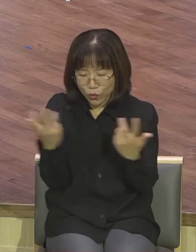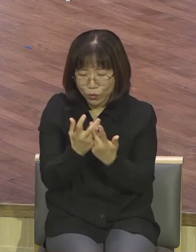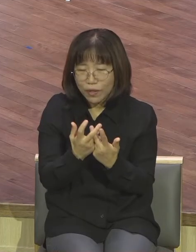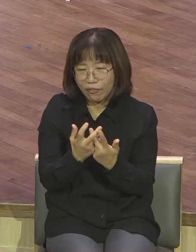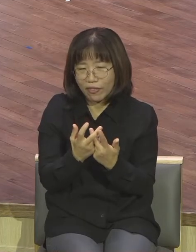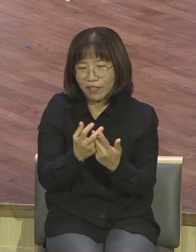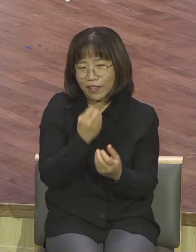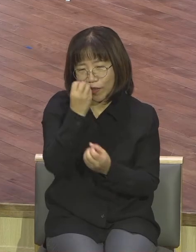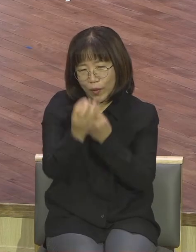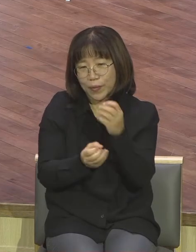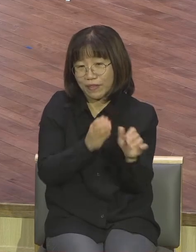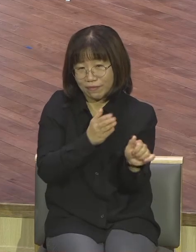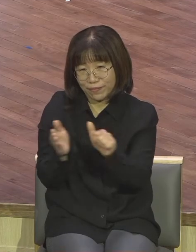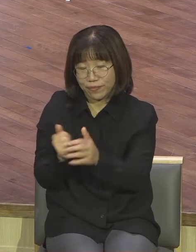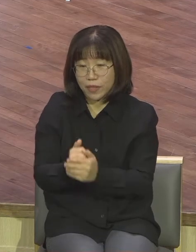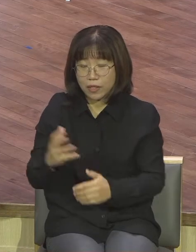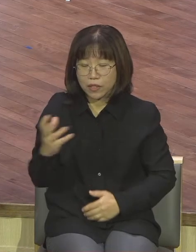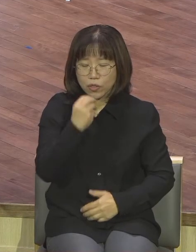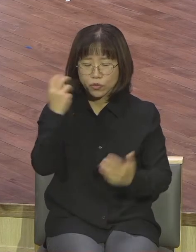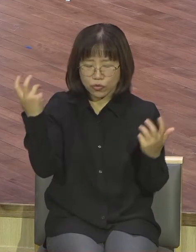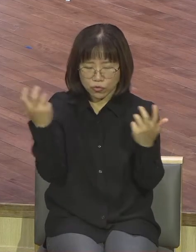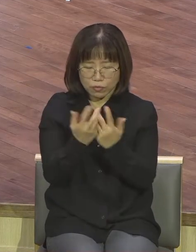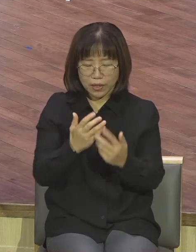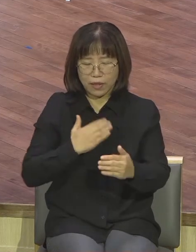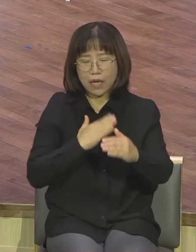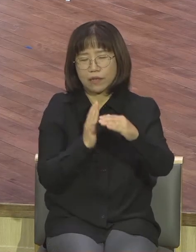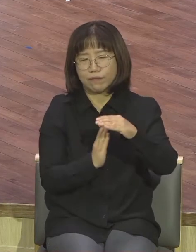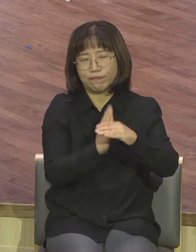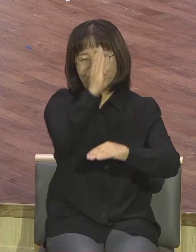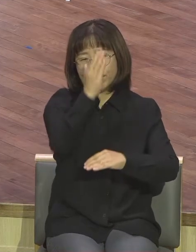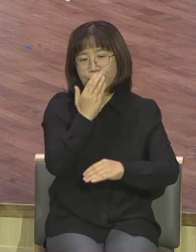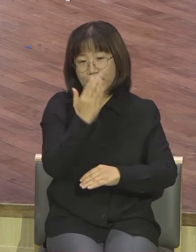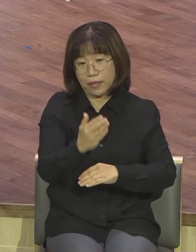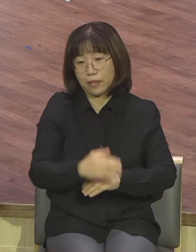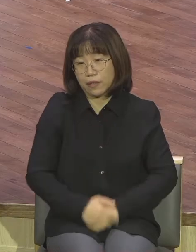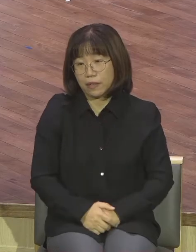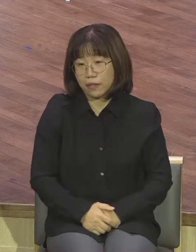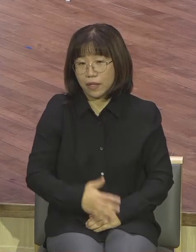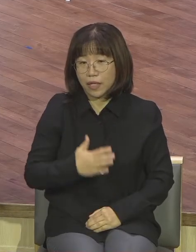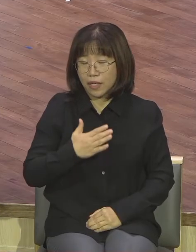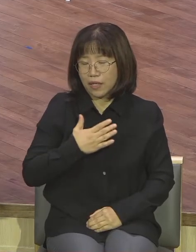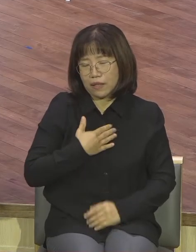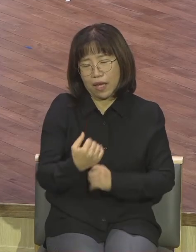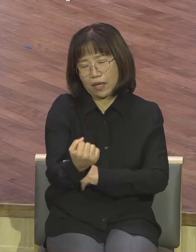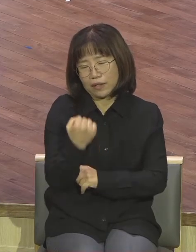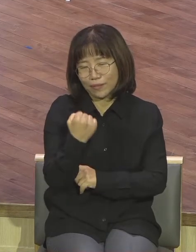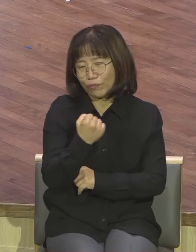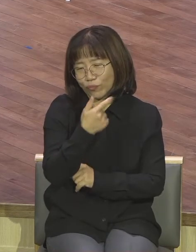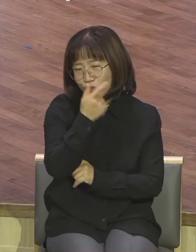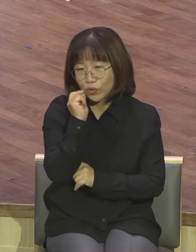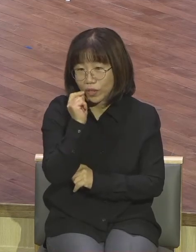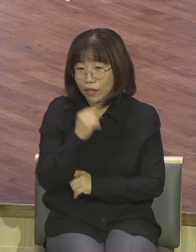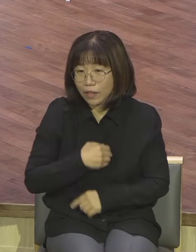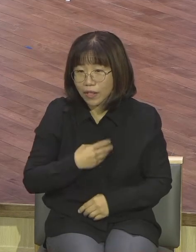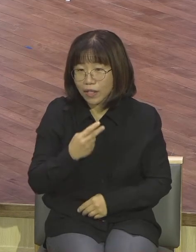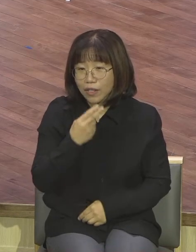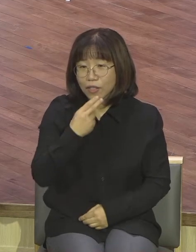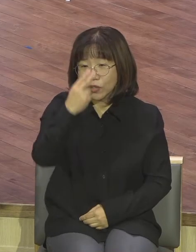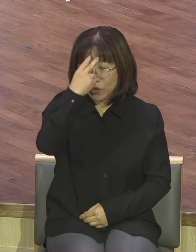나를 넘어설 수 있어요 나를 어떻게 넘어섭니까 성령 충만해야 넘어서요 술 취하면 나를 넘어서잖아요 술이